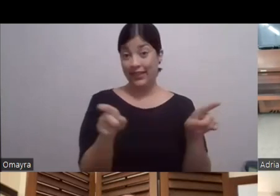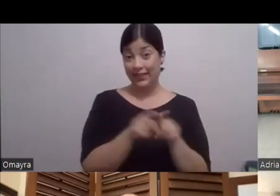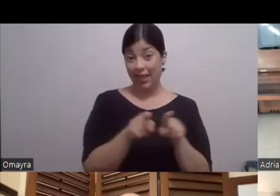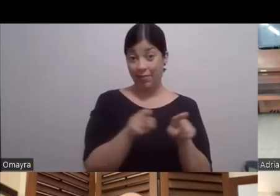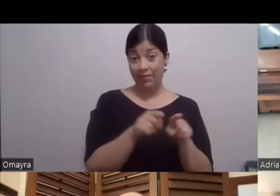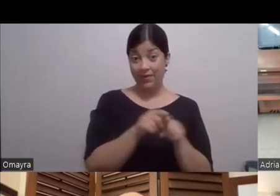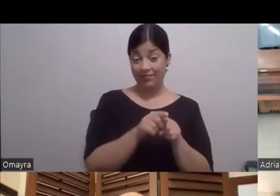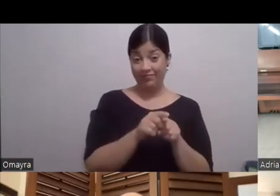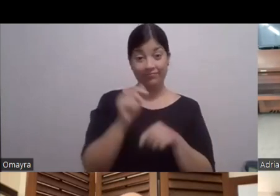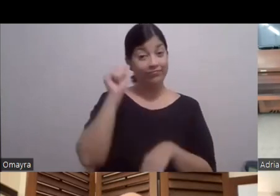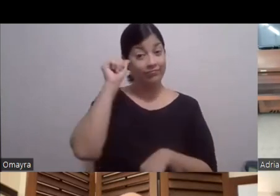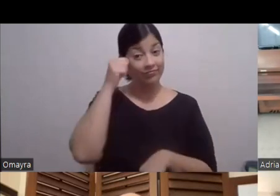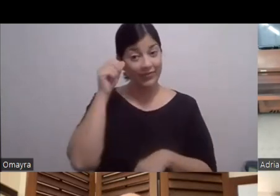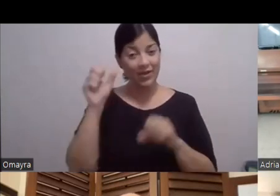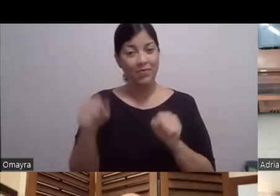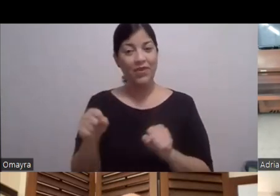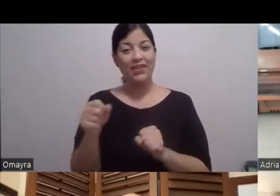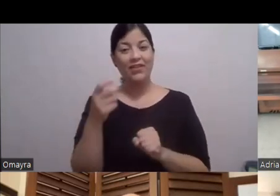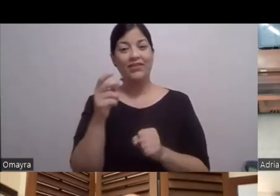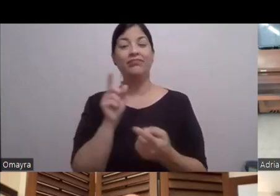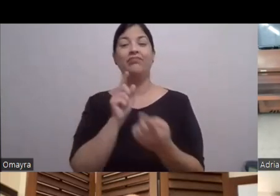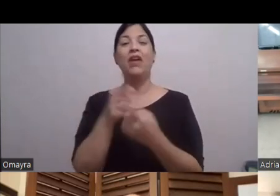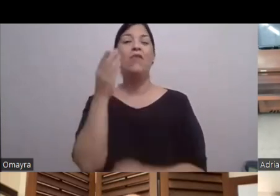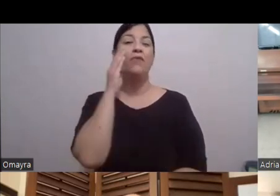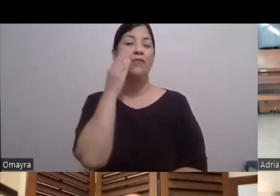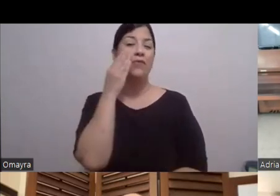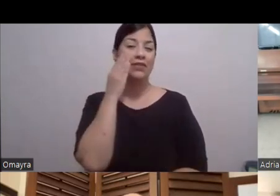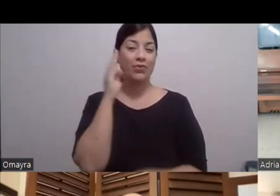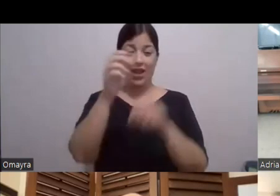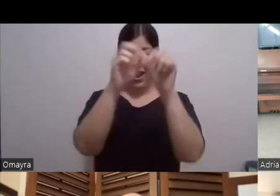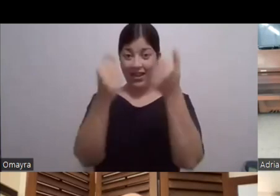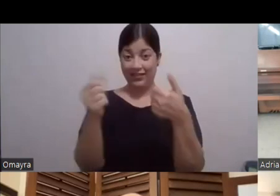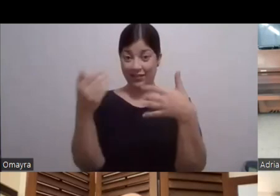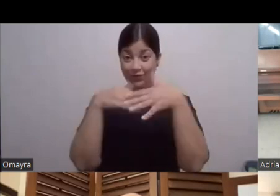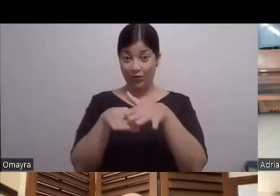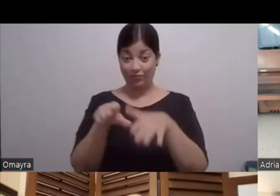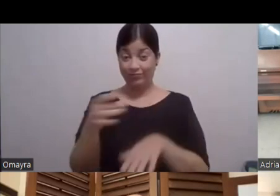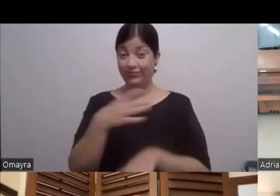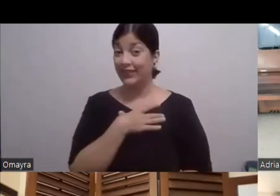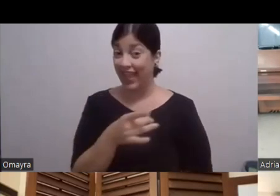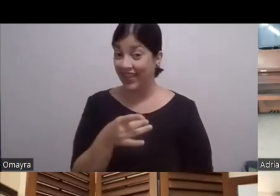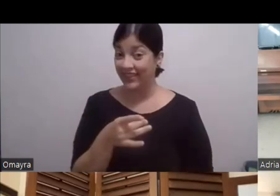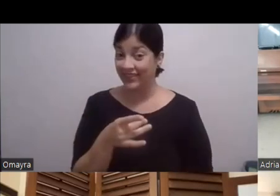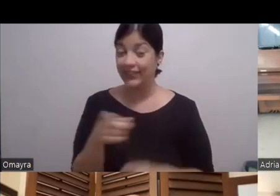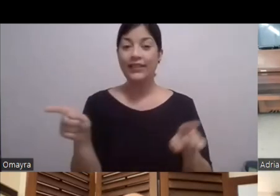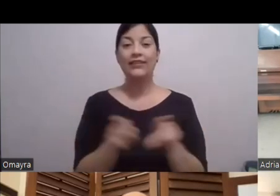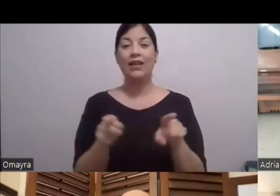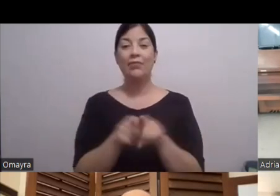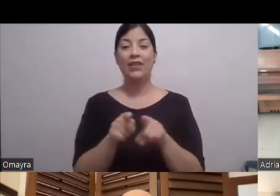Encontrarnos En Facebook En nuestro fanpage Artefusión Damele like También estamos En la red X